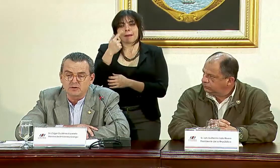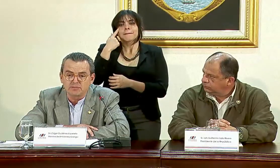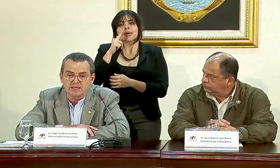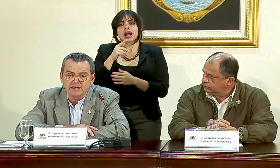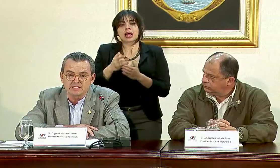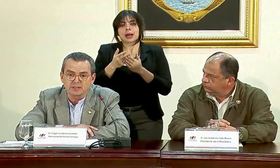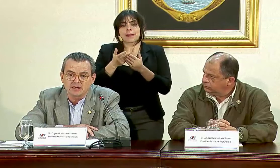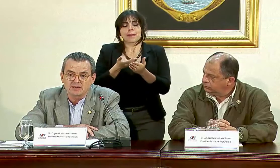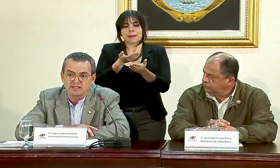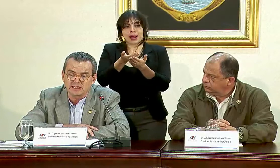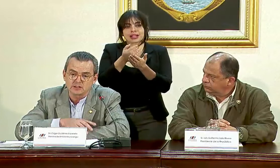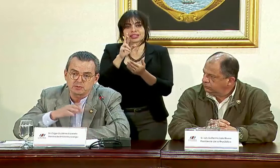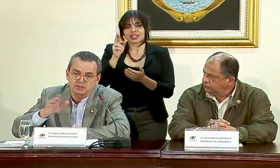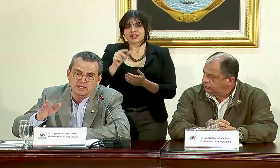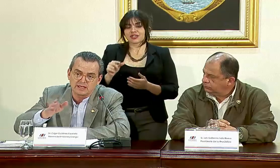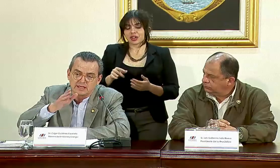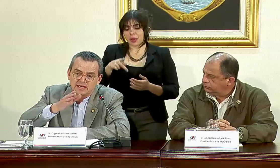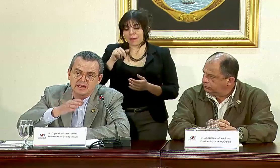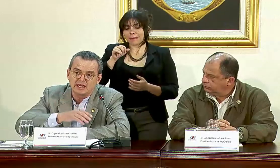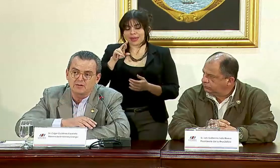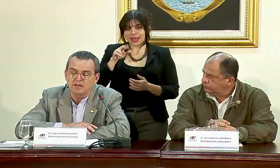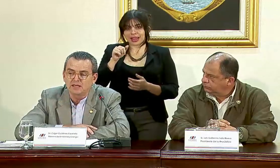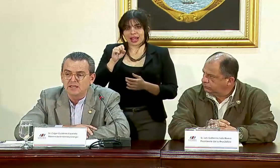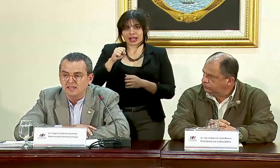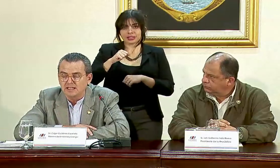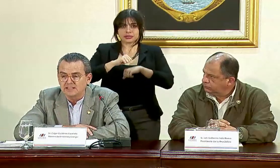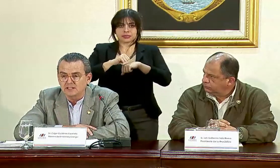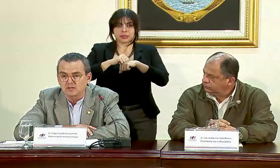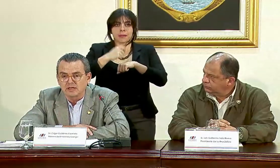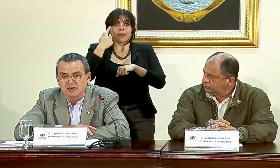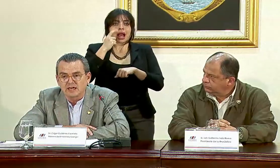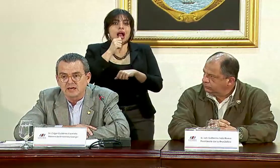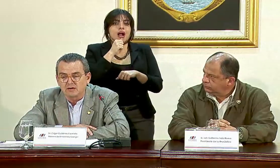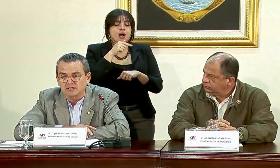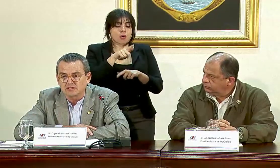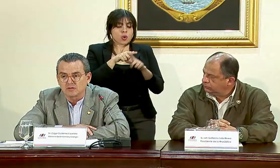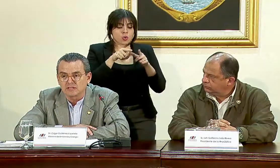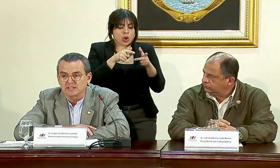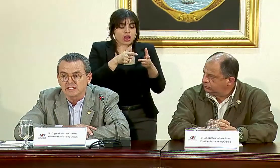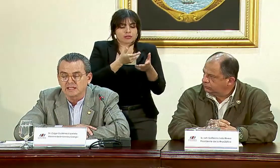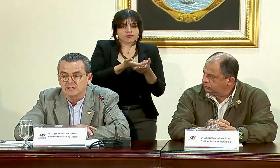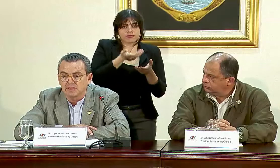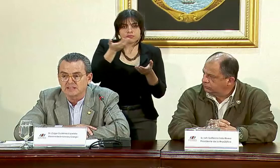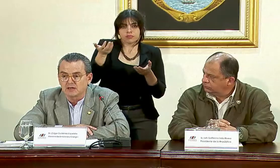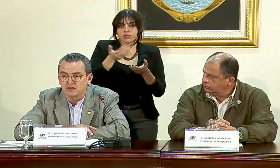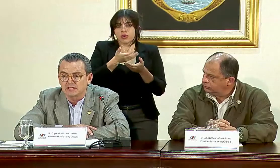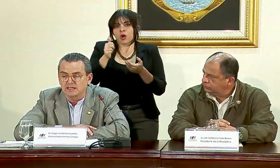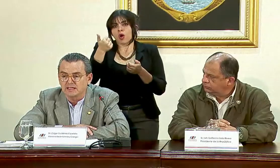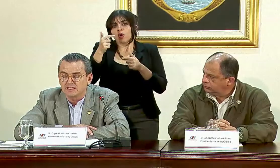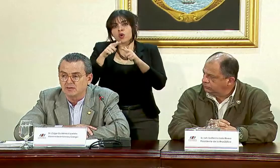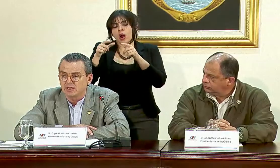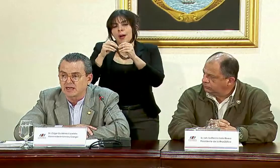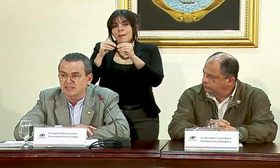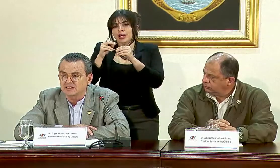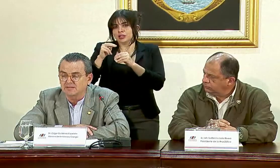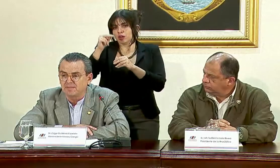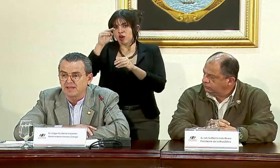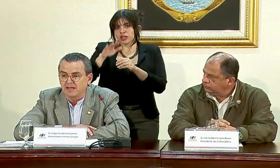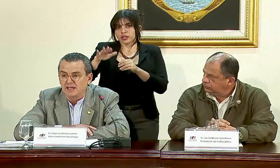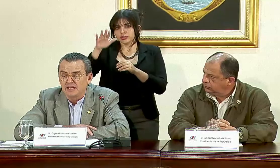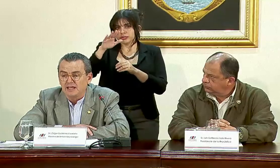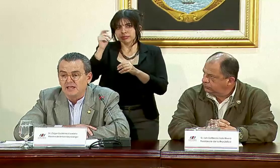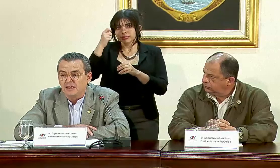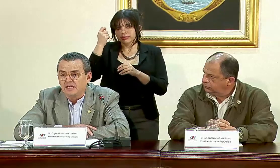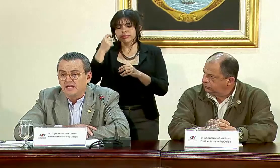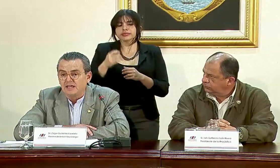embalse de Río Piedras, para transportar el agua de esta zona a otras zonas más al norte de Guanacaste.